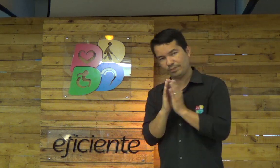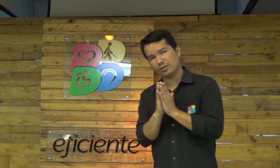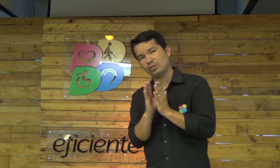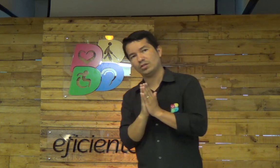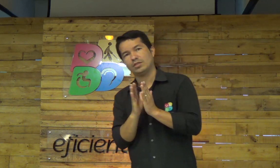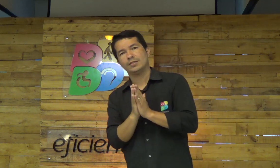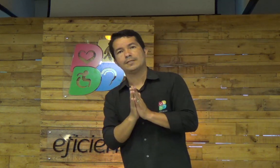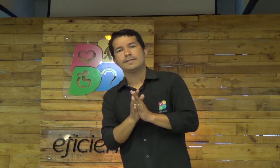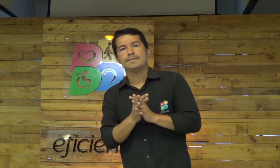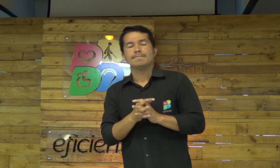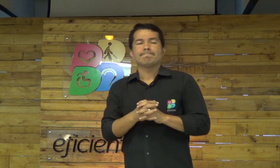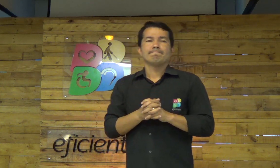Vamos lá.